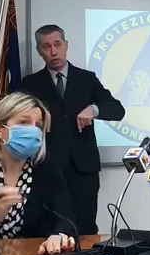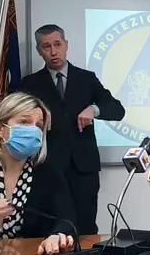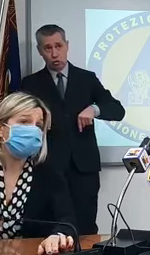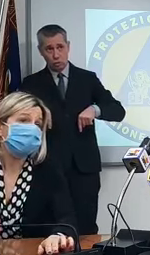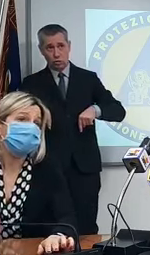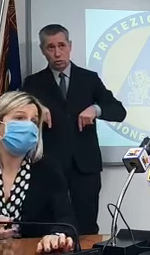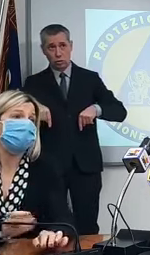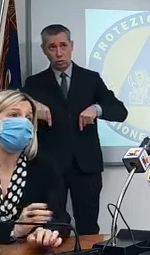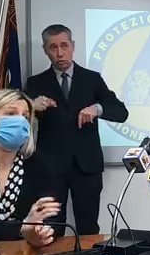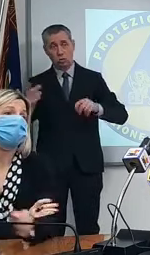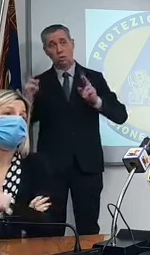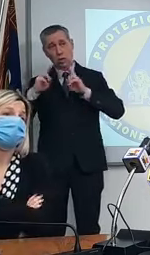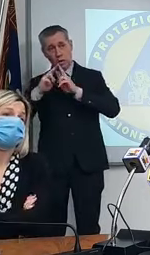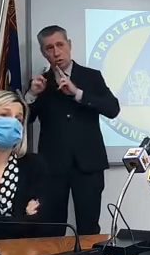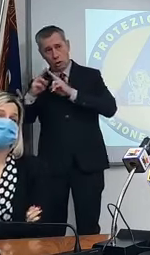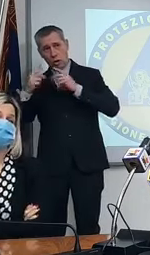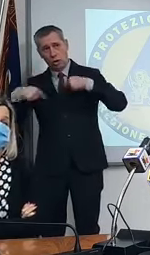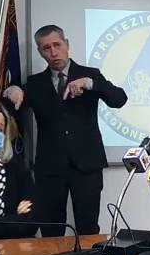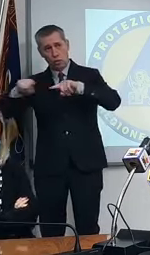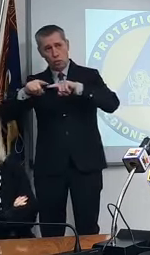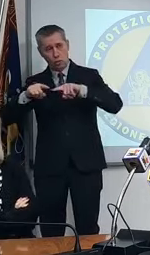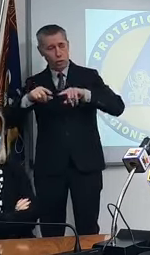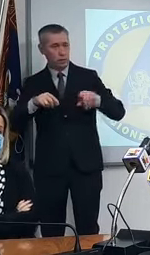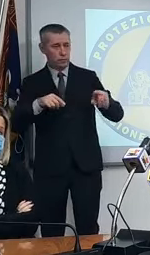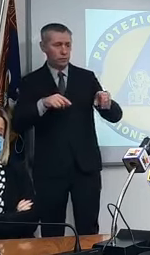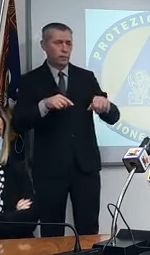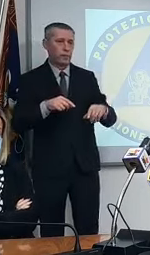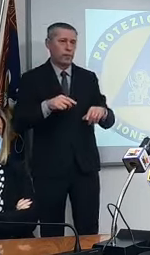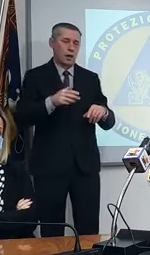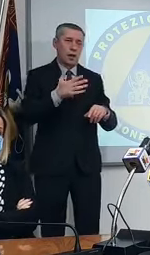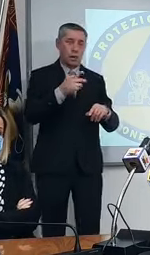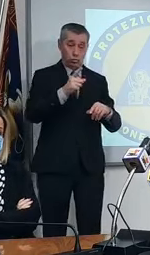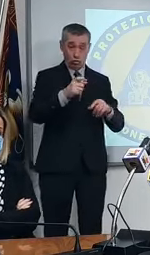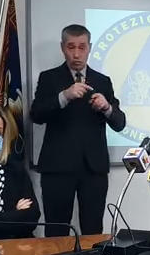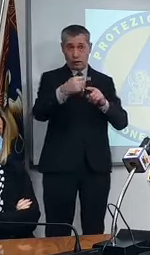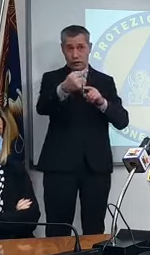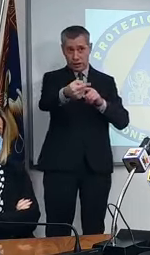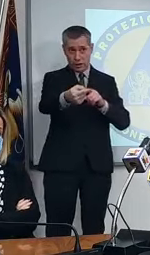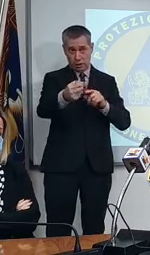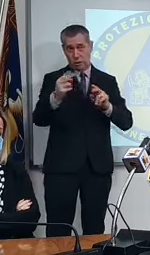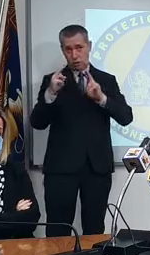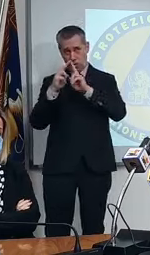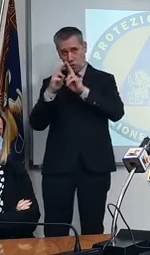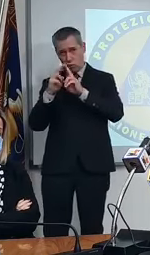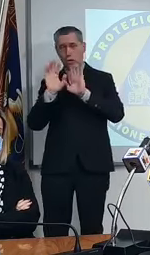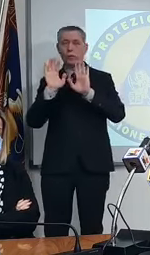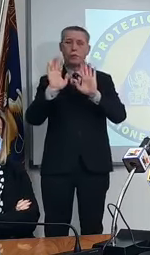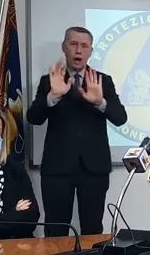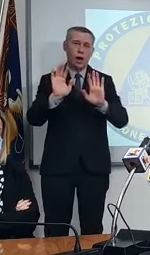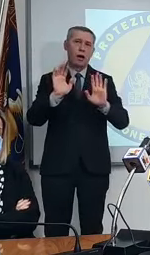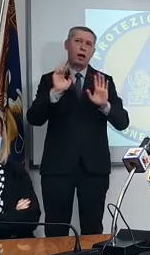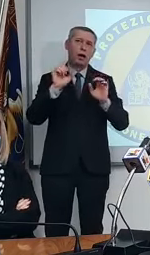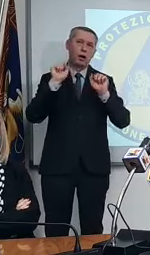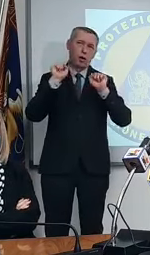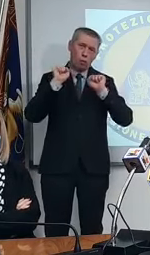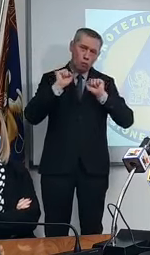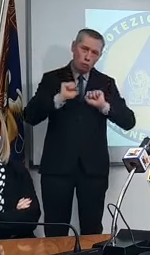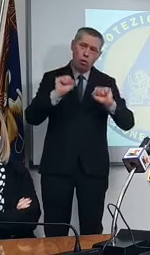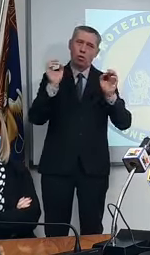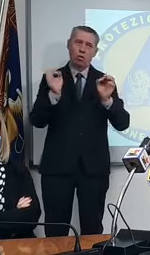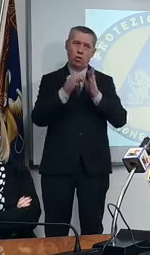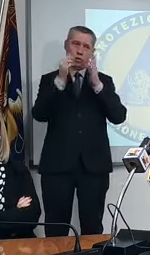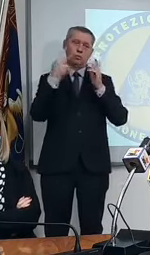sarà esecutivo immagino per venerdì ma sentite questa potrebbe essere se gestita bene se fatta bene l'occasione per aprire